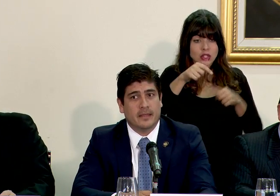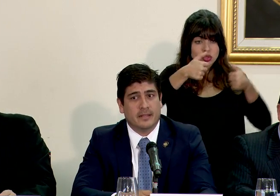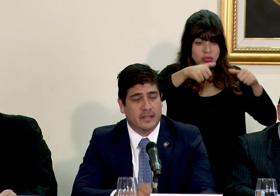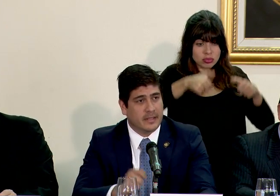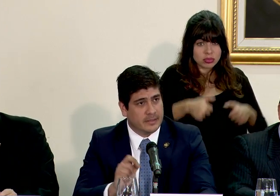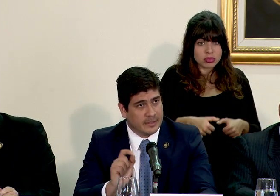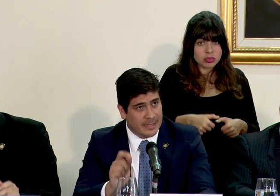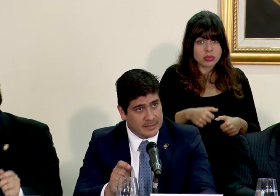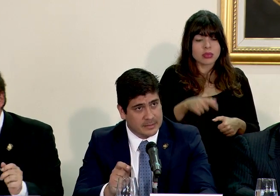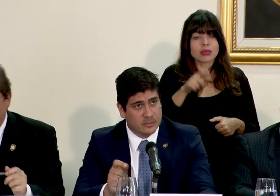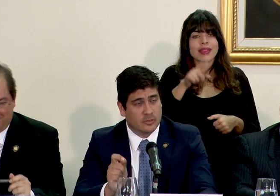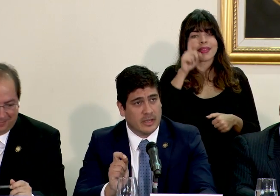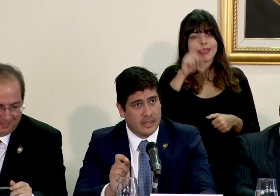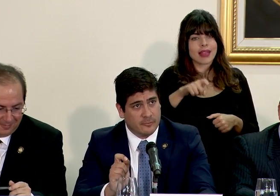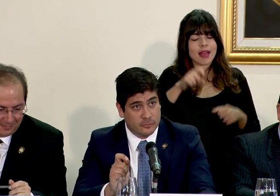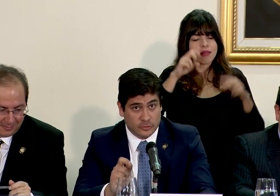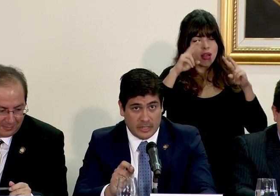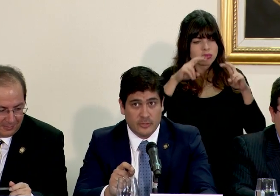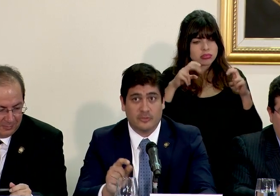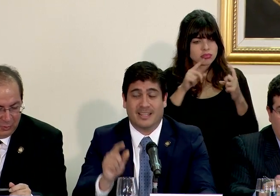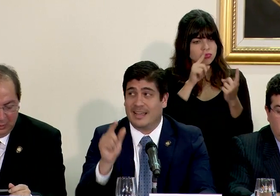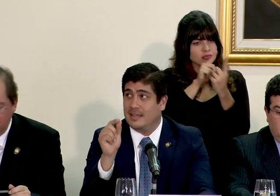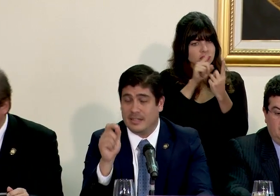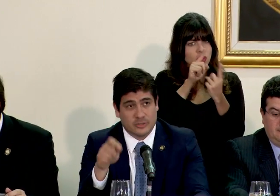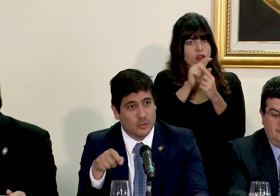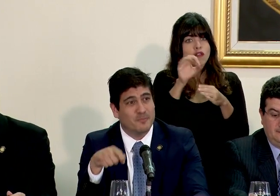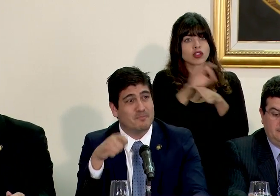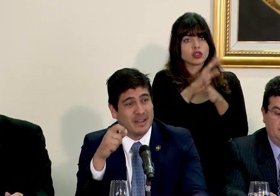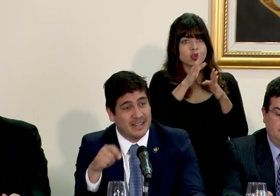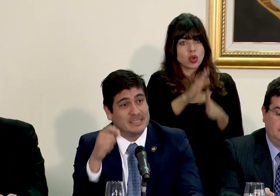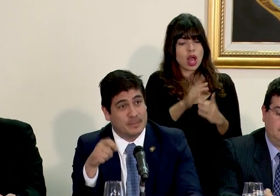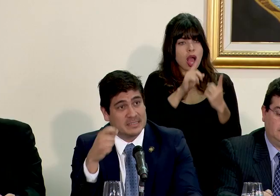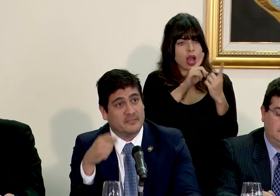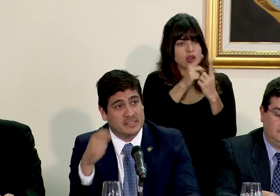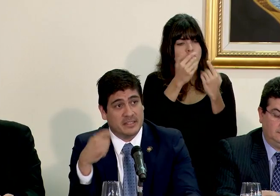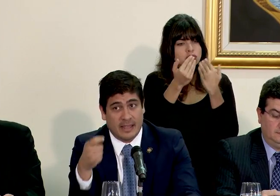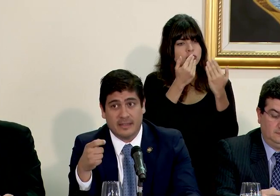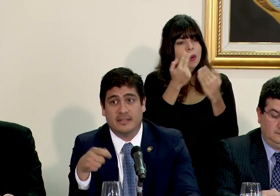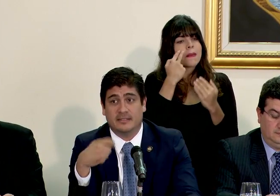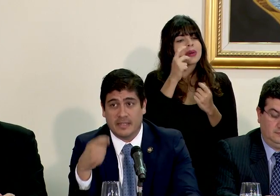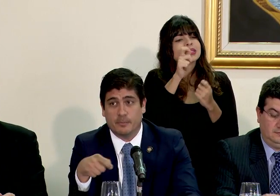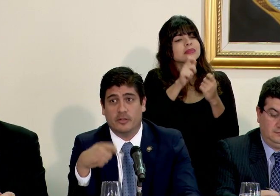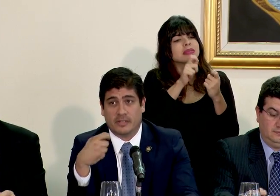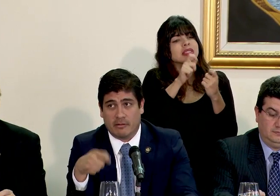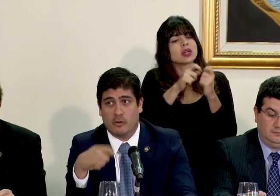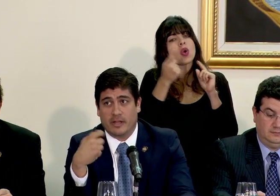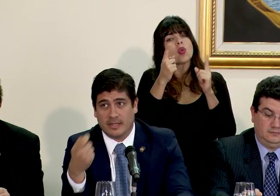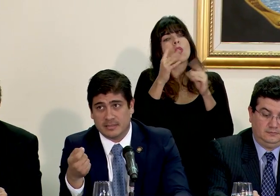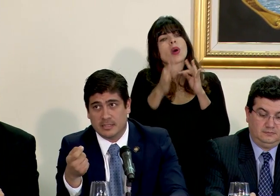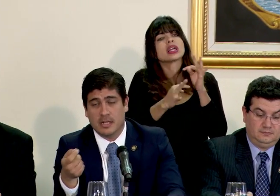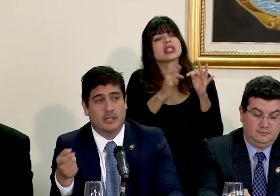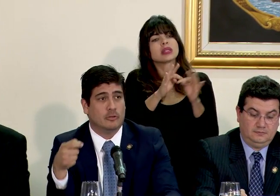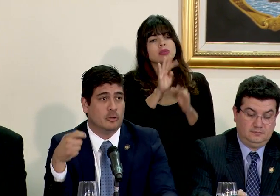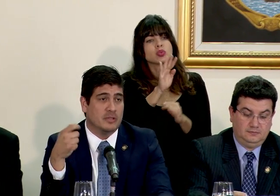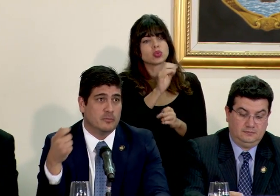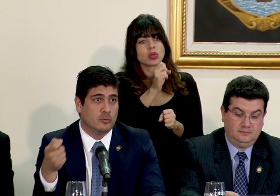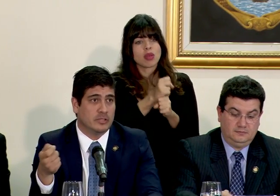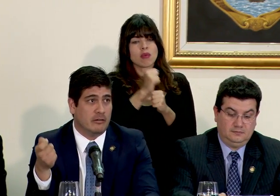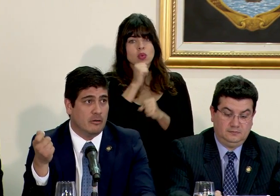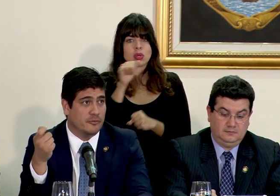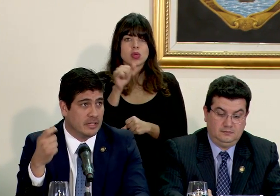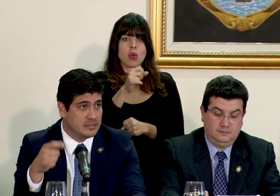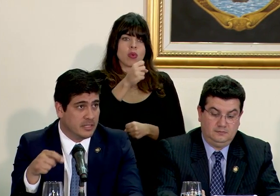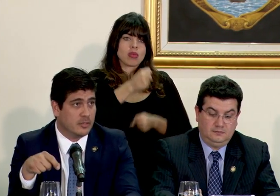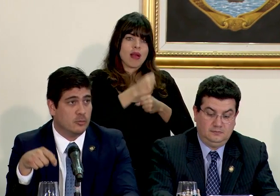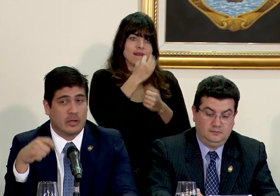tienen que tratarse con cada funcionario de cada dirección ver la especificidad del tipo de trabajo que hacen no es lo mismo